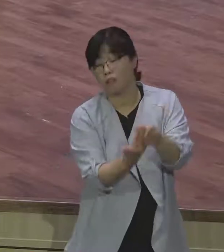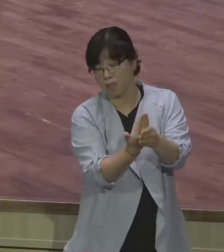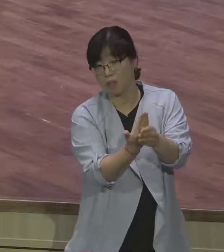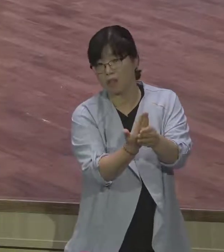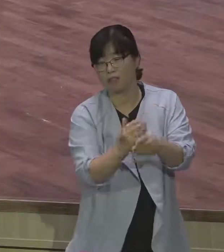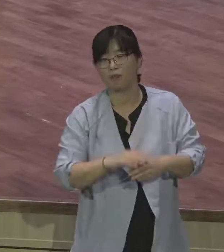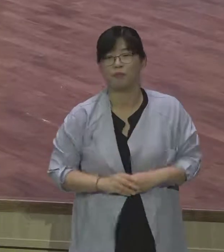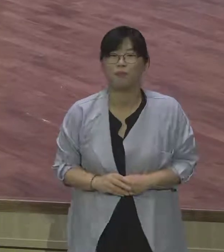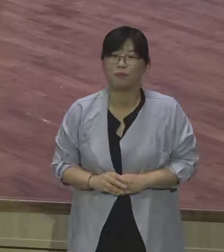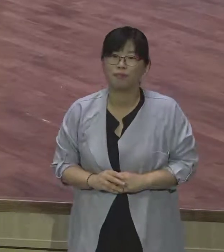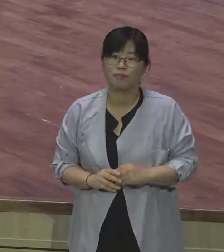빠지고요.